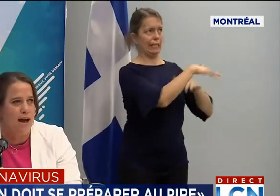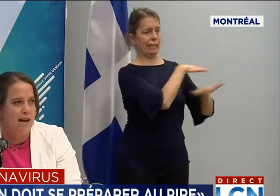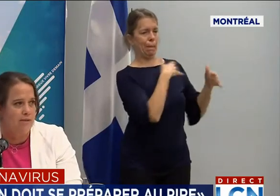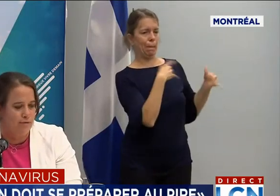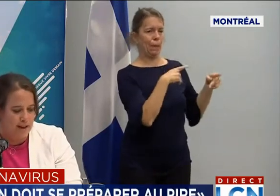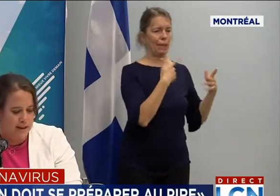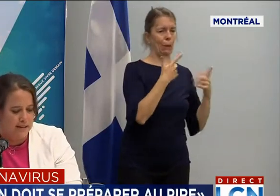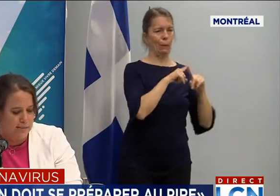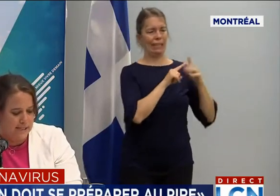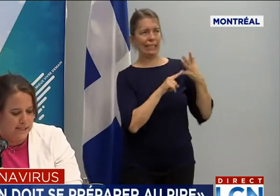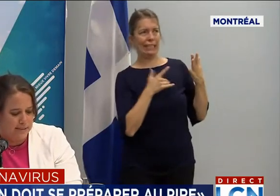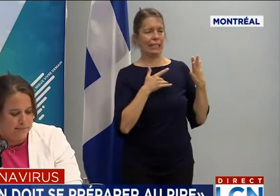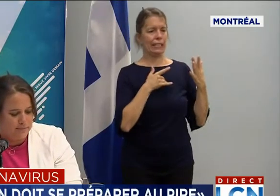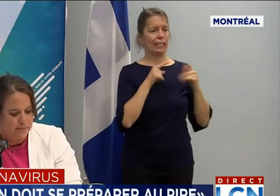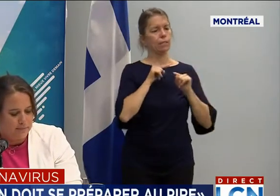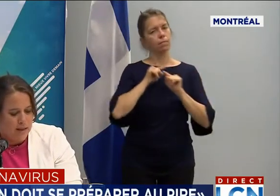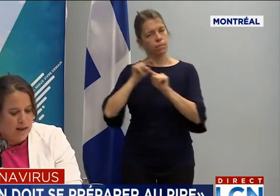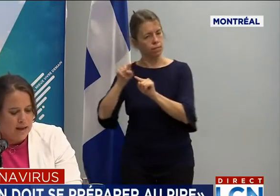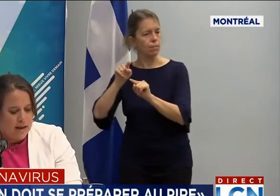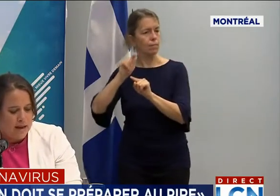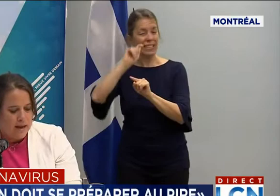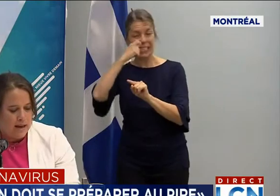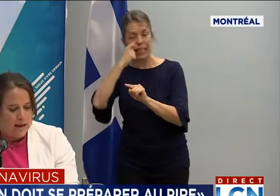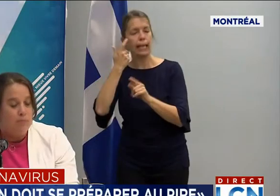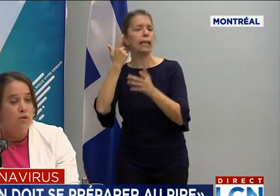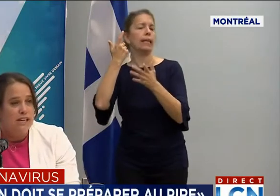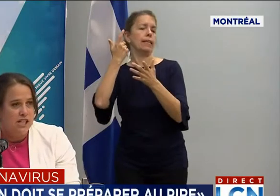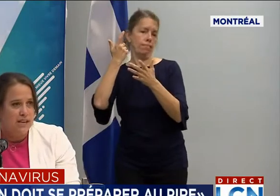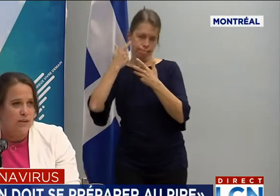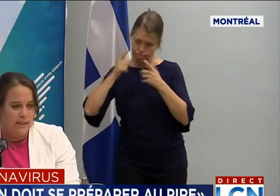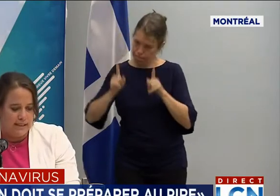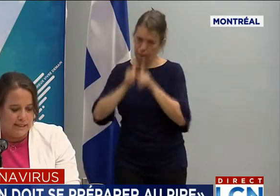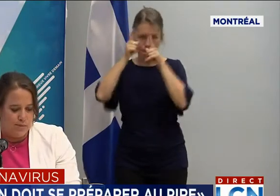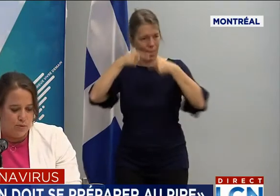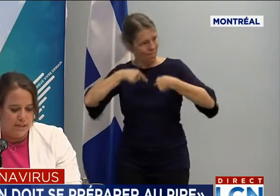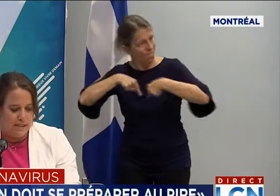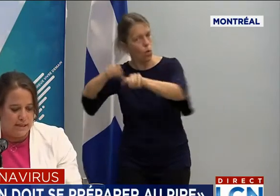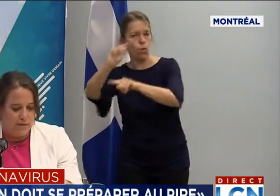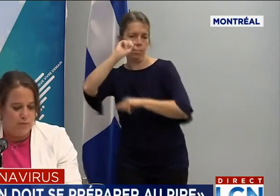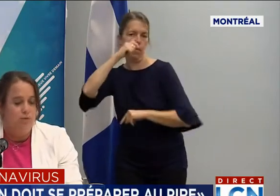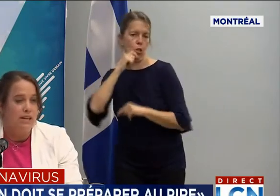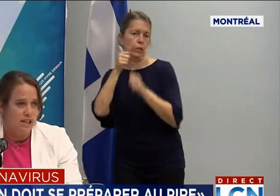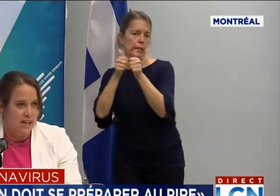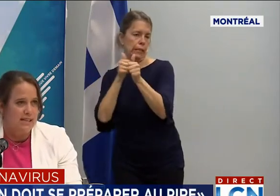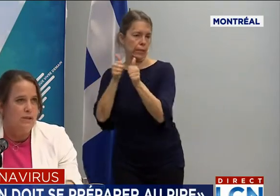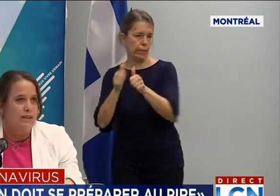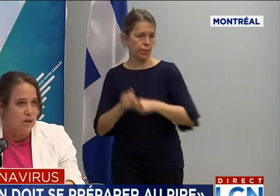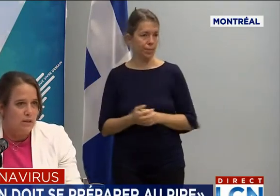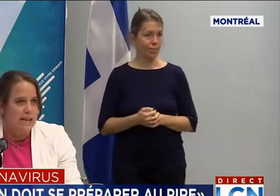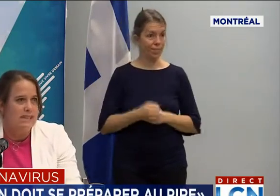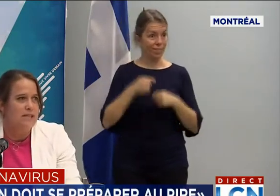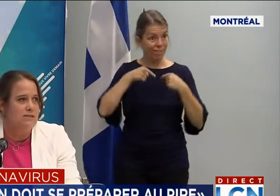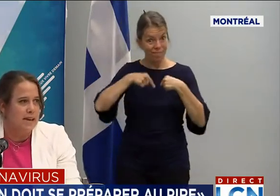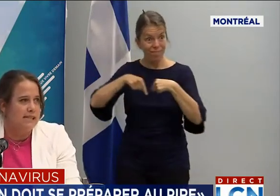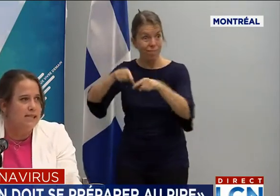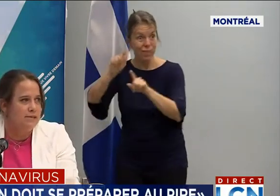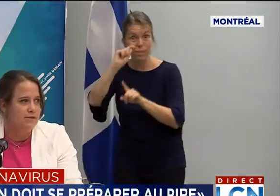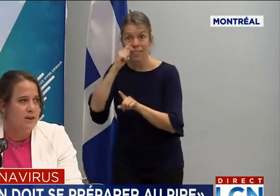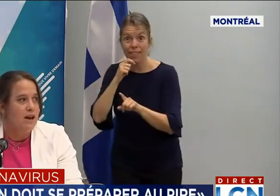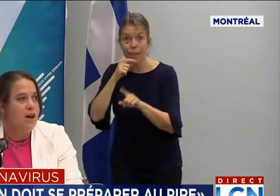'hésitez pas à aller vous faire dépister. Et pour les gens qui ont des tests positifs ou pour les gens qui sont des contacts